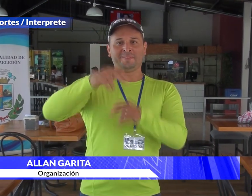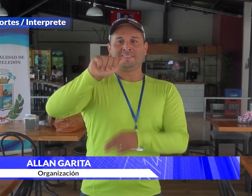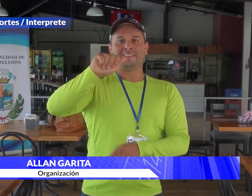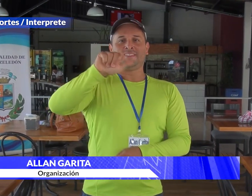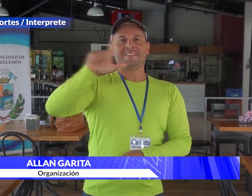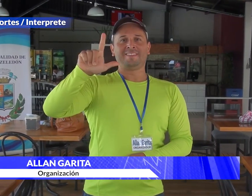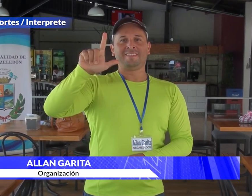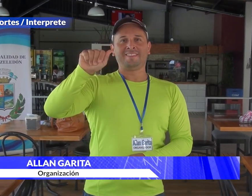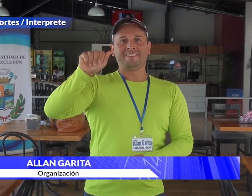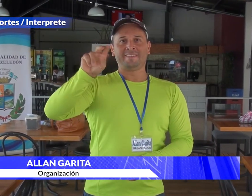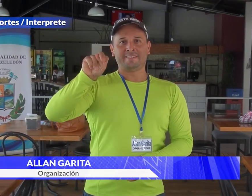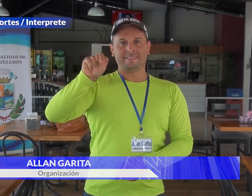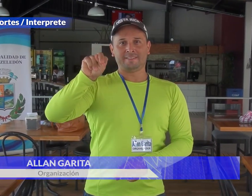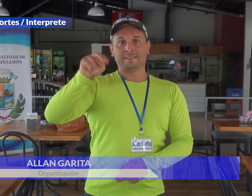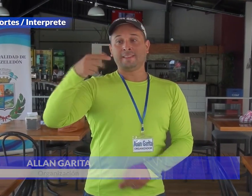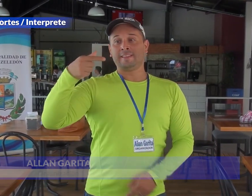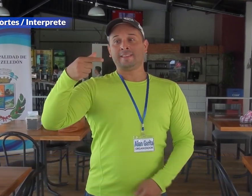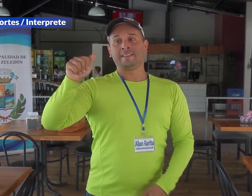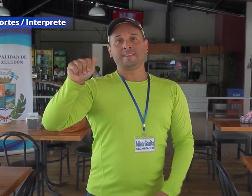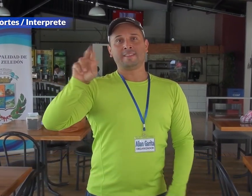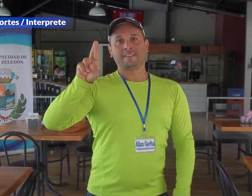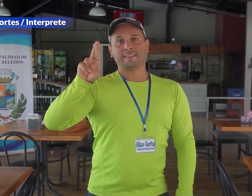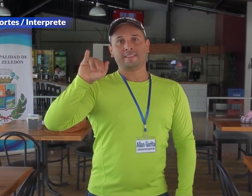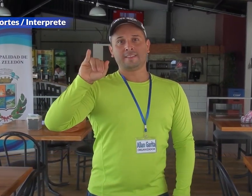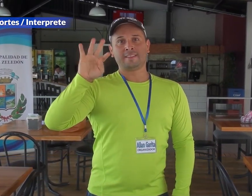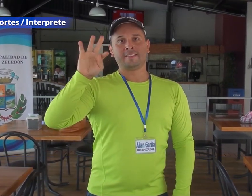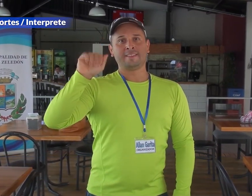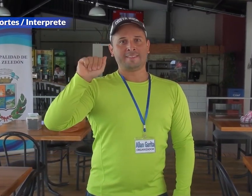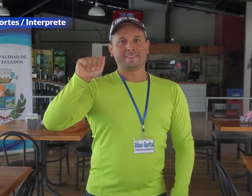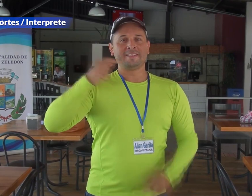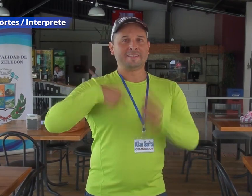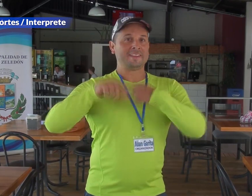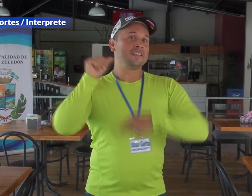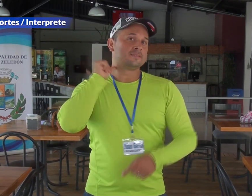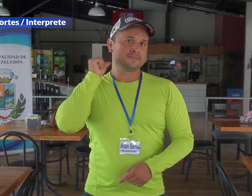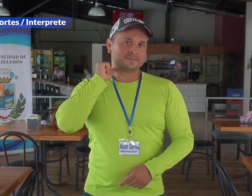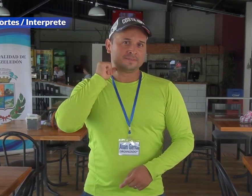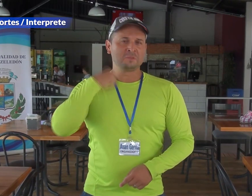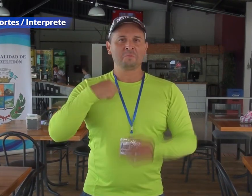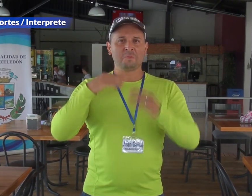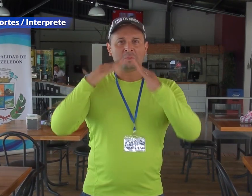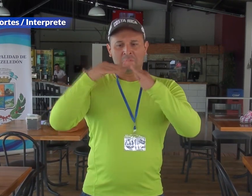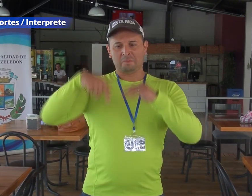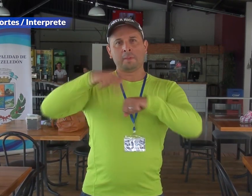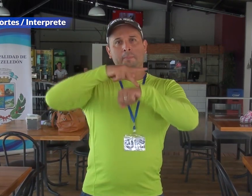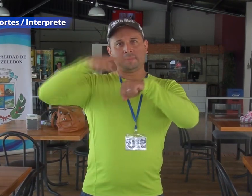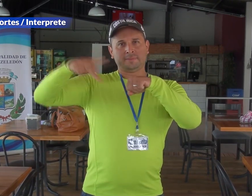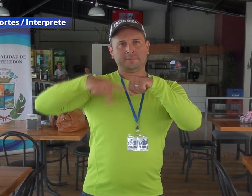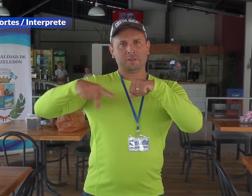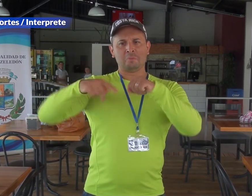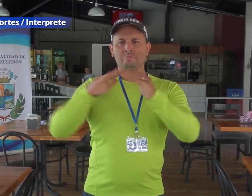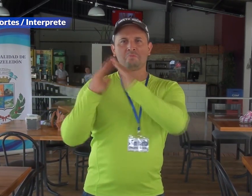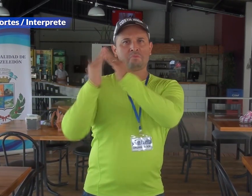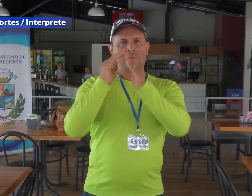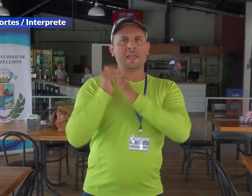Mi nombre es Alan Garita. Esta es mi seña. Vivo en Pérez Celedón.